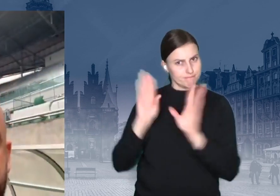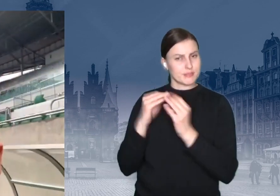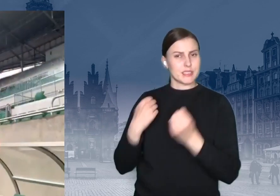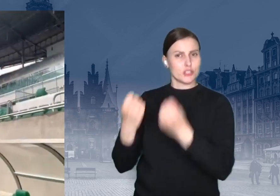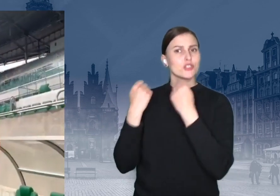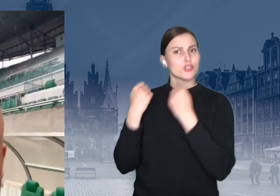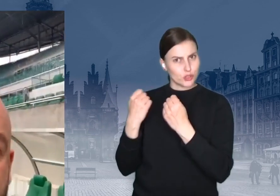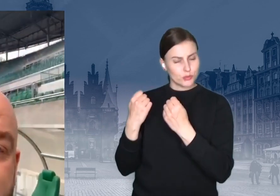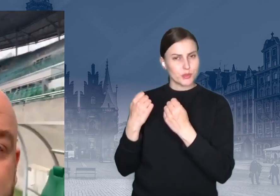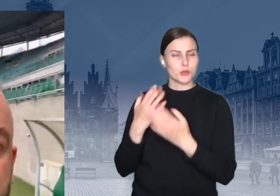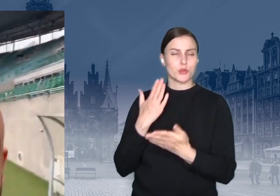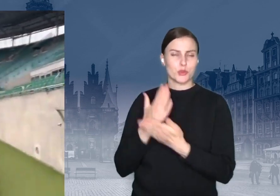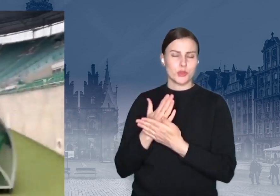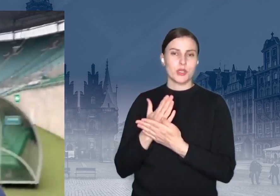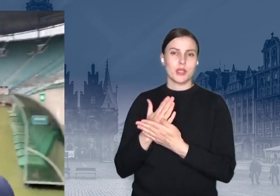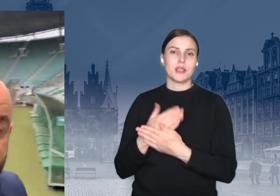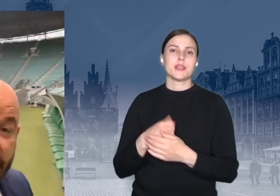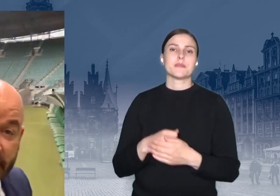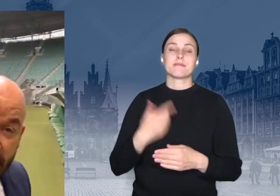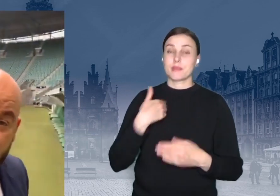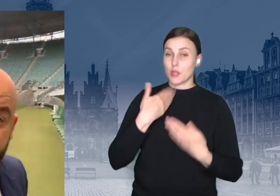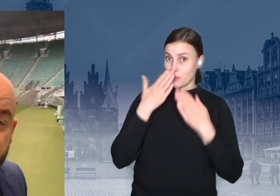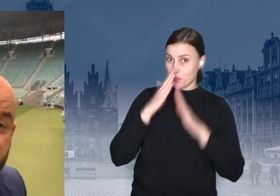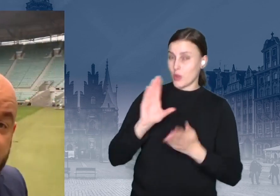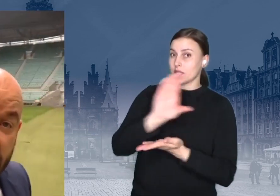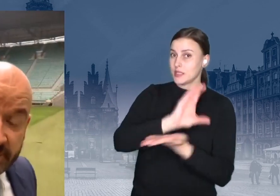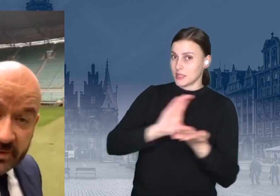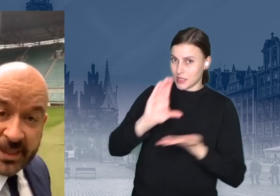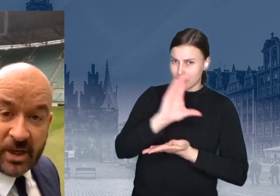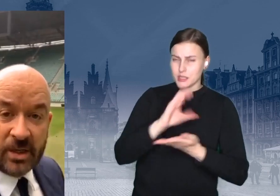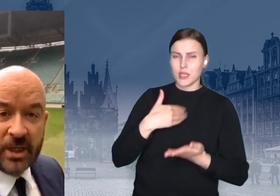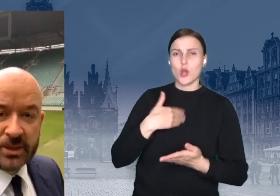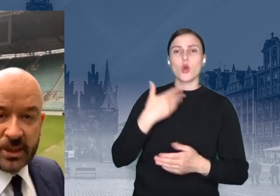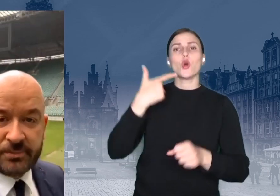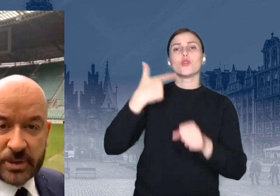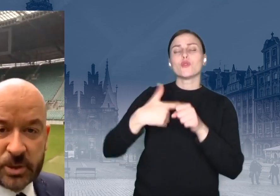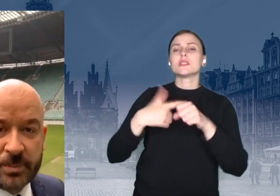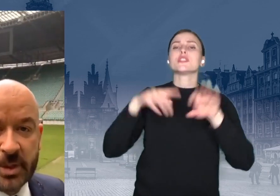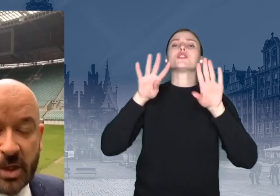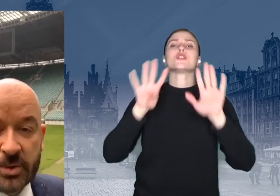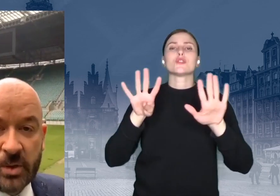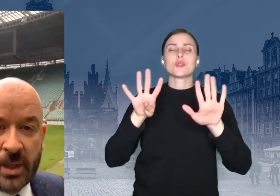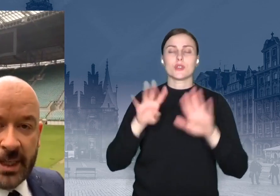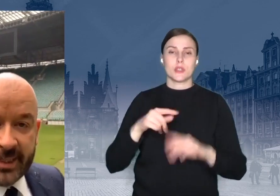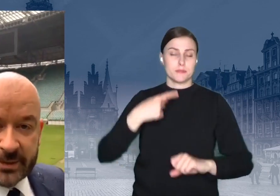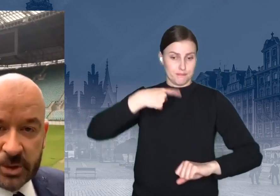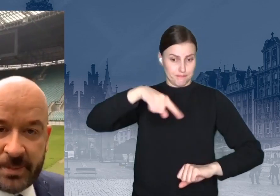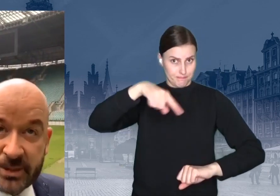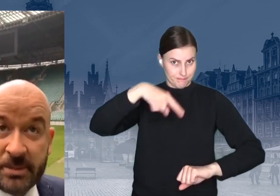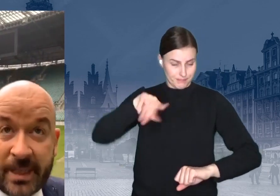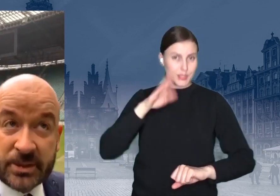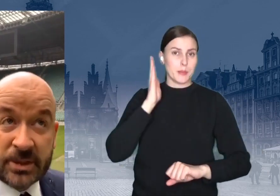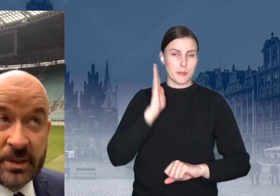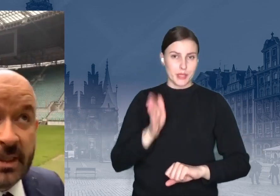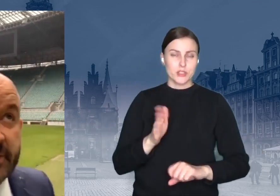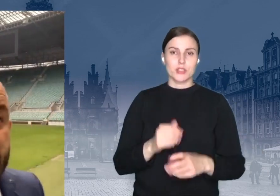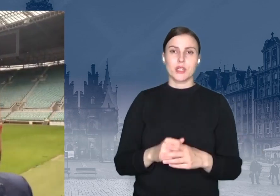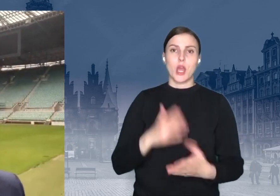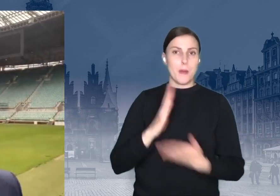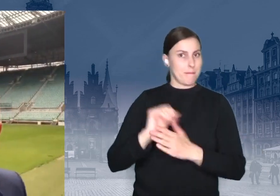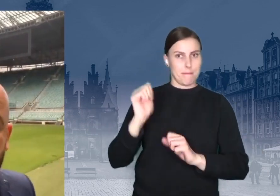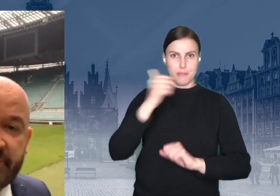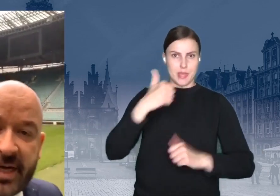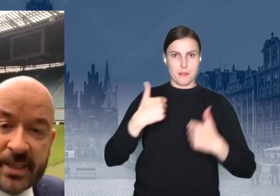to co, pokazałem Wam stadion, na który Was zapraszamy. W ogóle słuchajcie, 29, czyli w przyszłym tygodniu, jest już pierwszy mecz